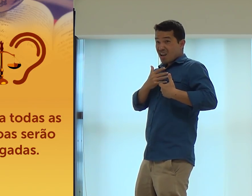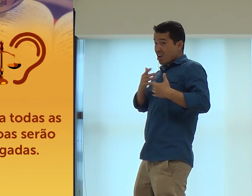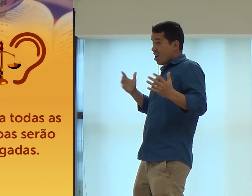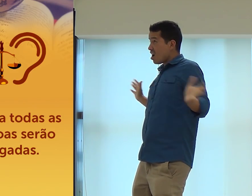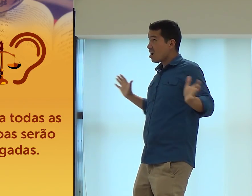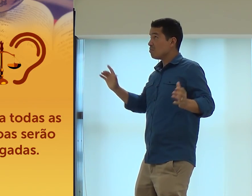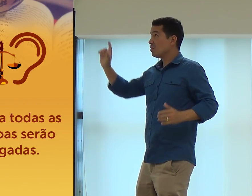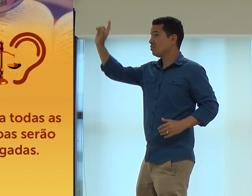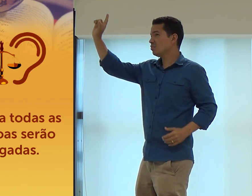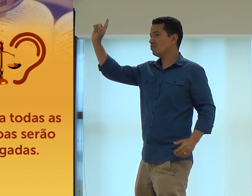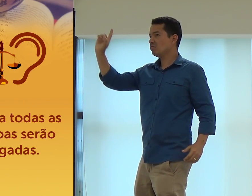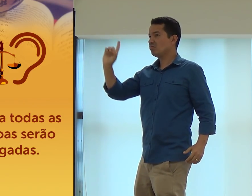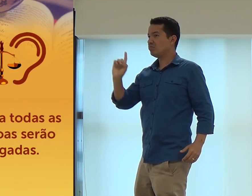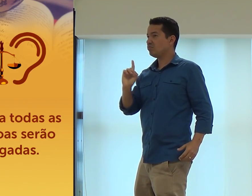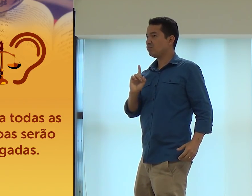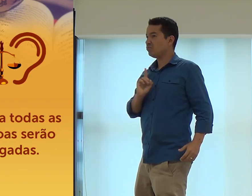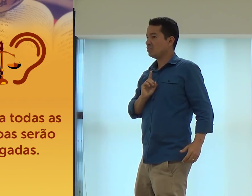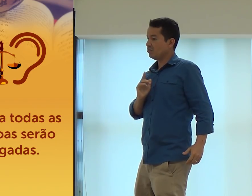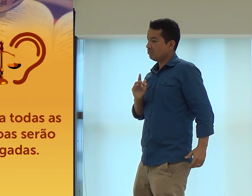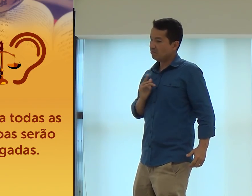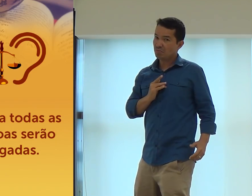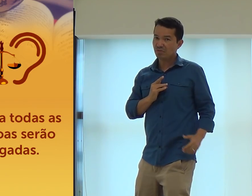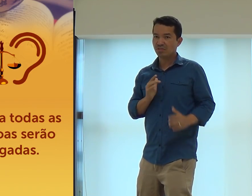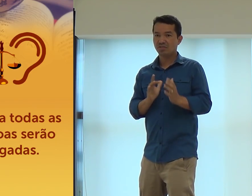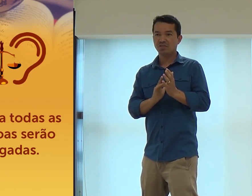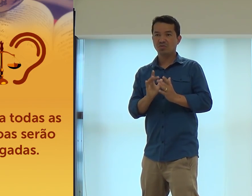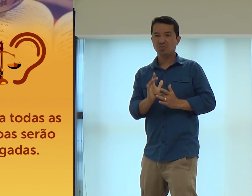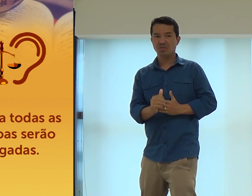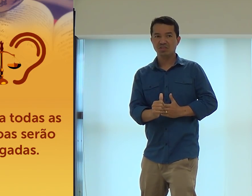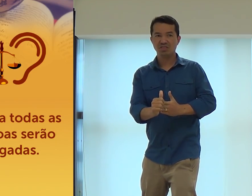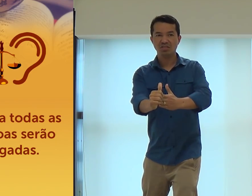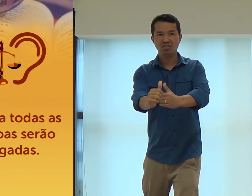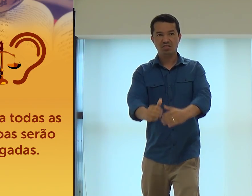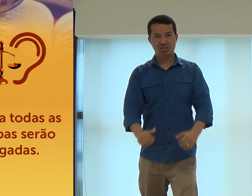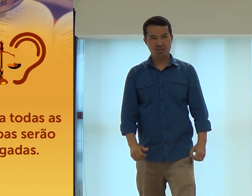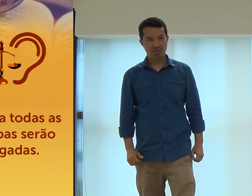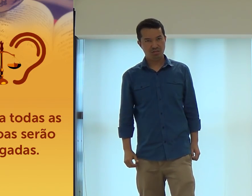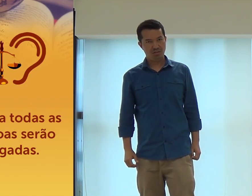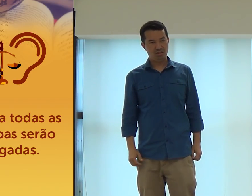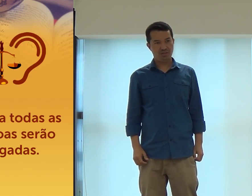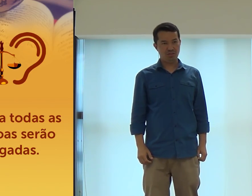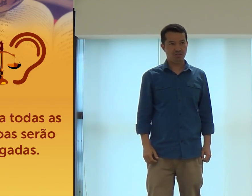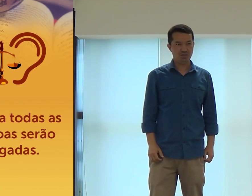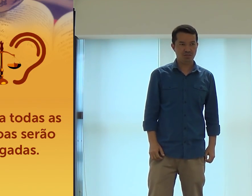mesmo, é o quê? Abrir o nosso coração e deixar Deus nos tocar. Deus guiar a nossa vida.